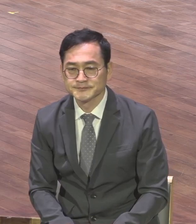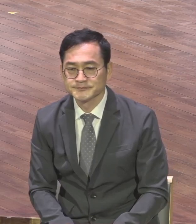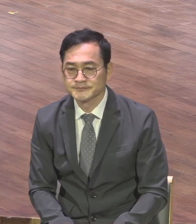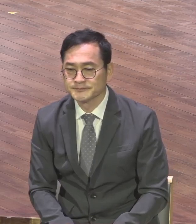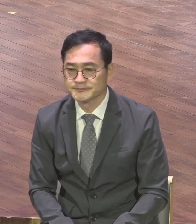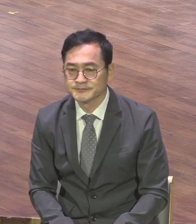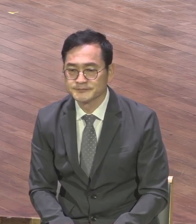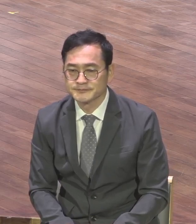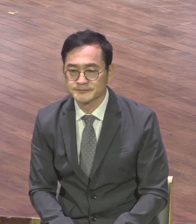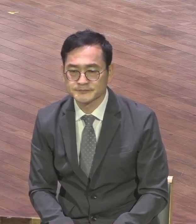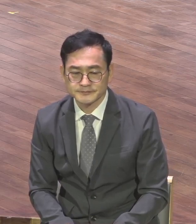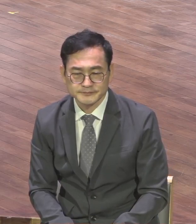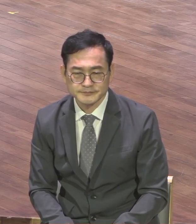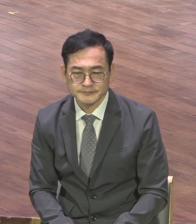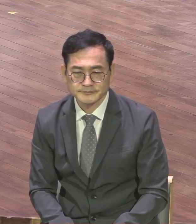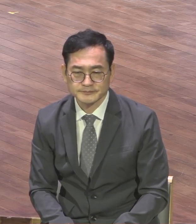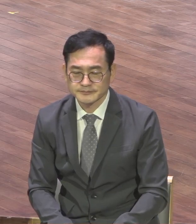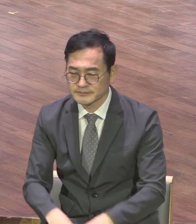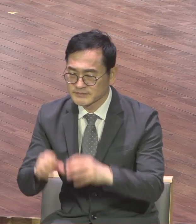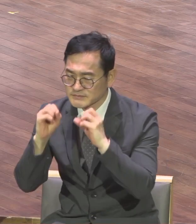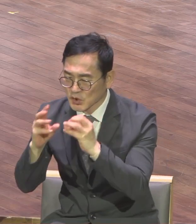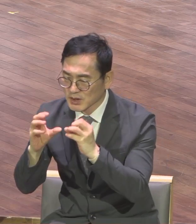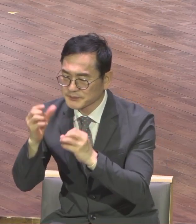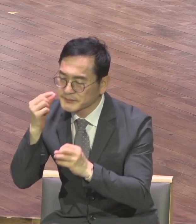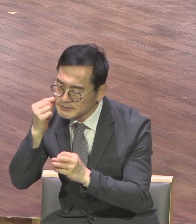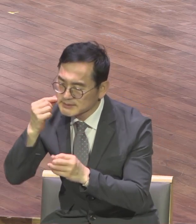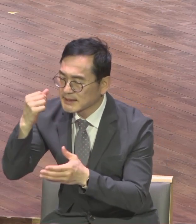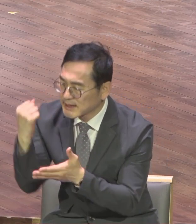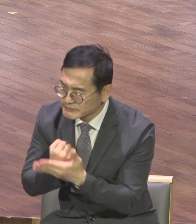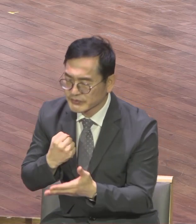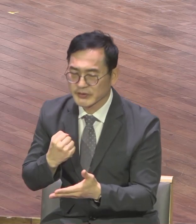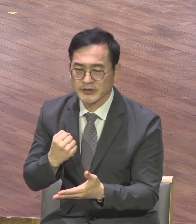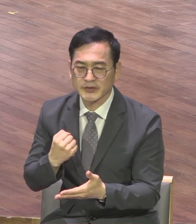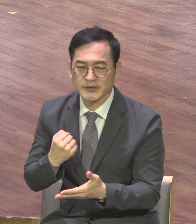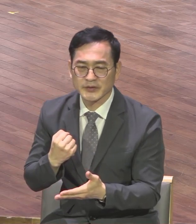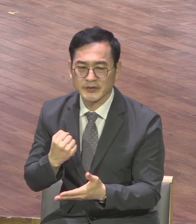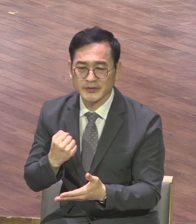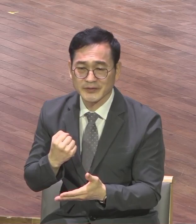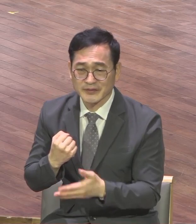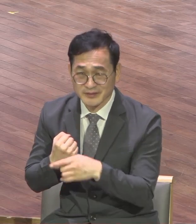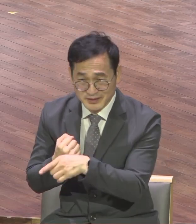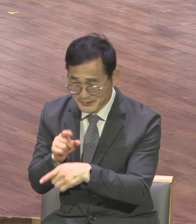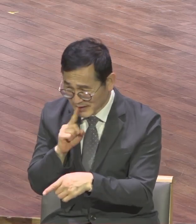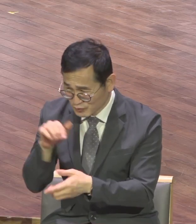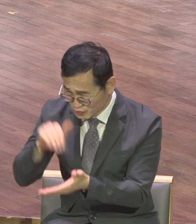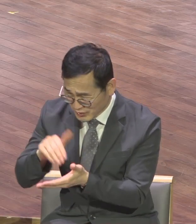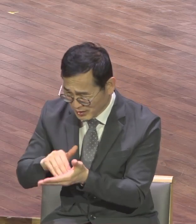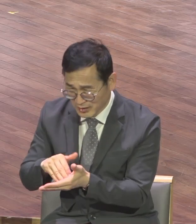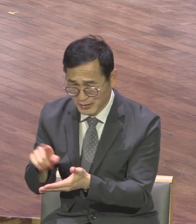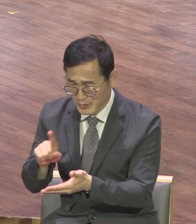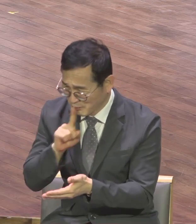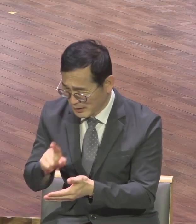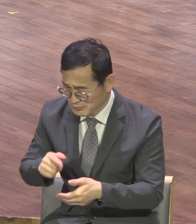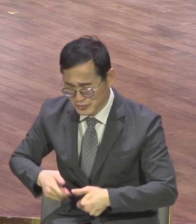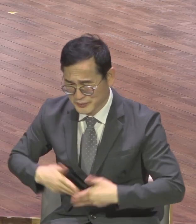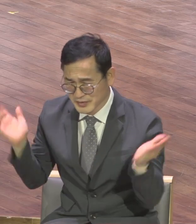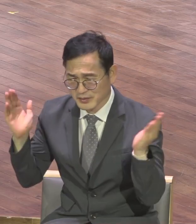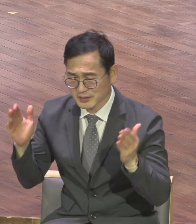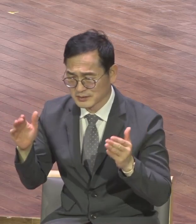전했어야 하는데 아니 후회할 거 없어요 전해야 합니다 사도 바울이 자신이 모든 사람에